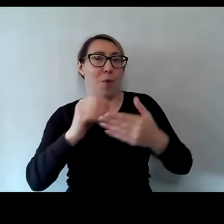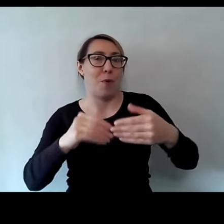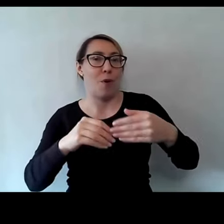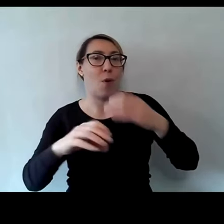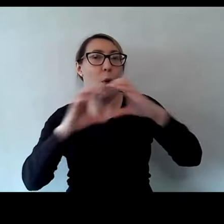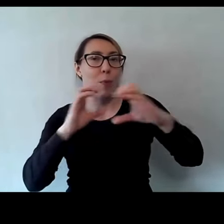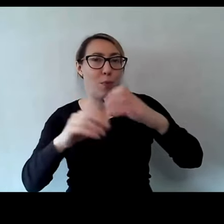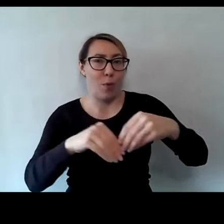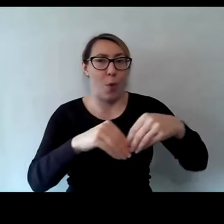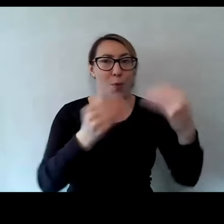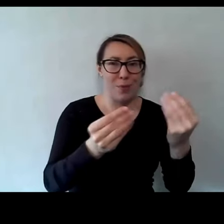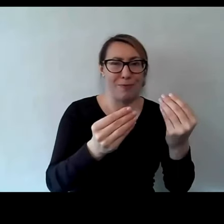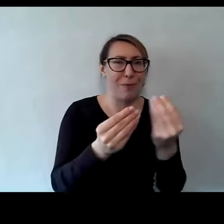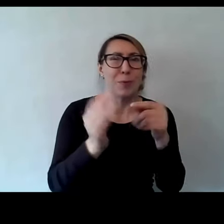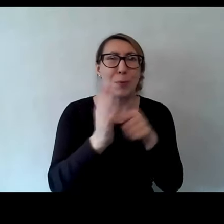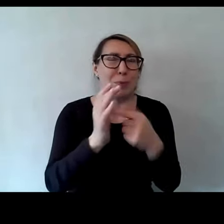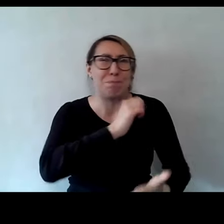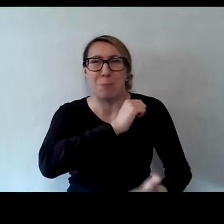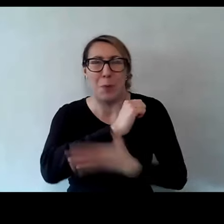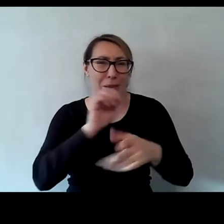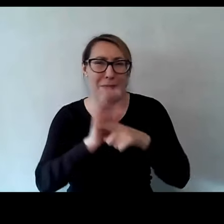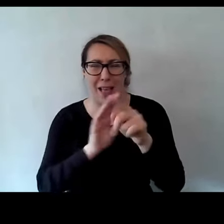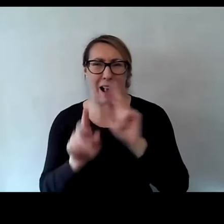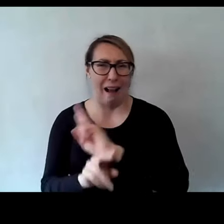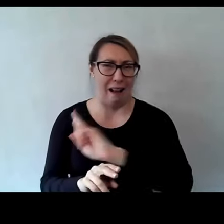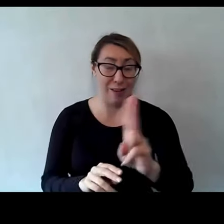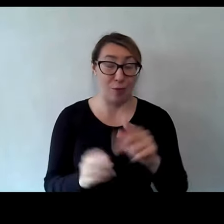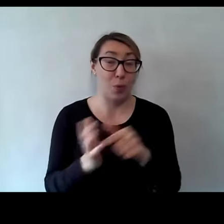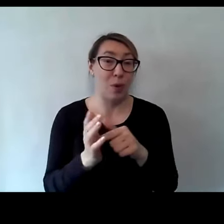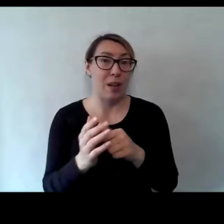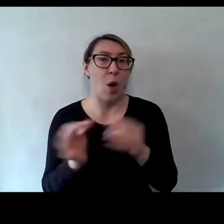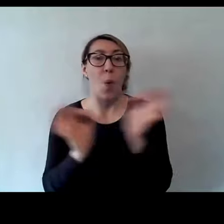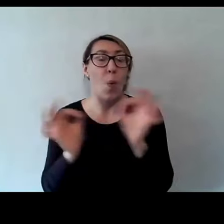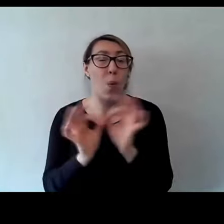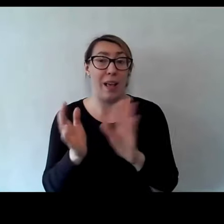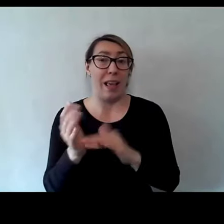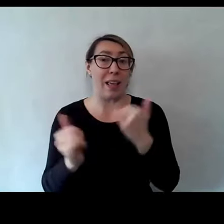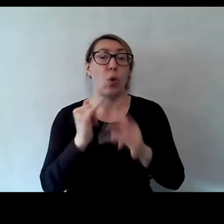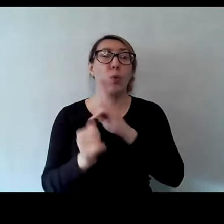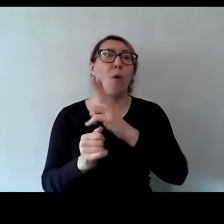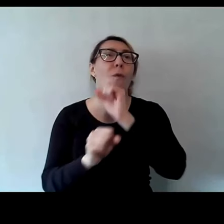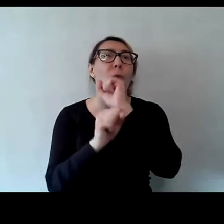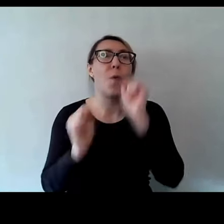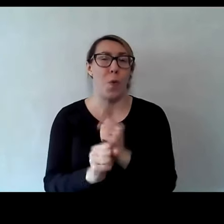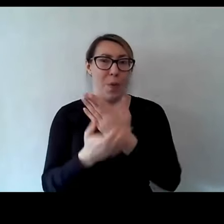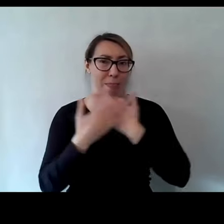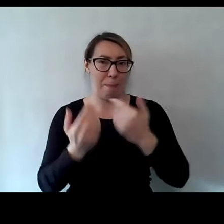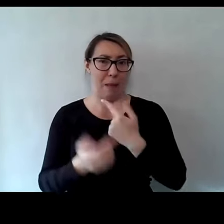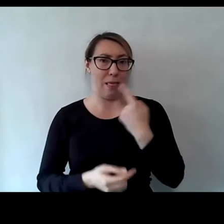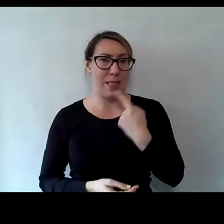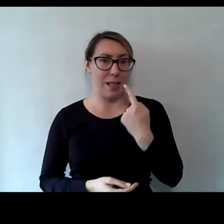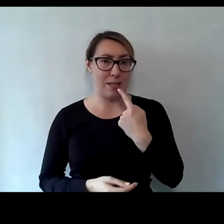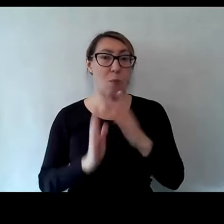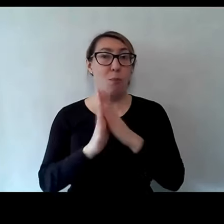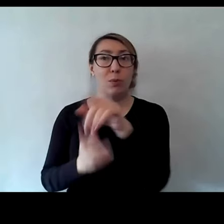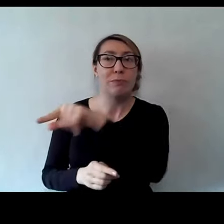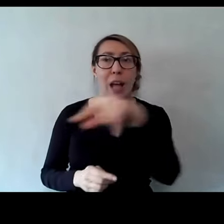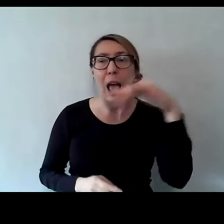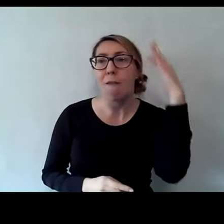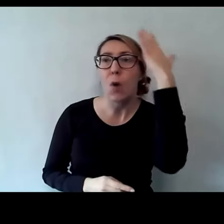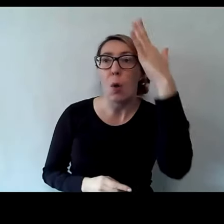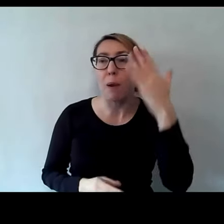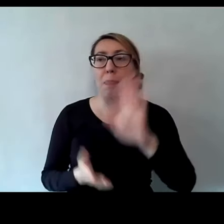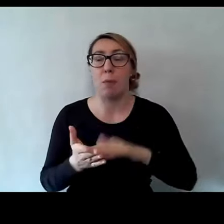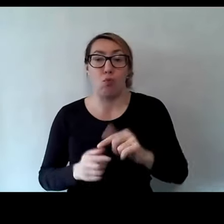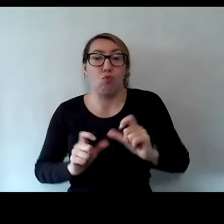kluczem do wszystkiego. Straszne to jest, jak ktoś jest pozbawiony języka, bo wyobraźcie sobie sytuacje, w których coś